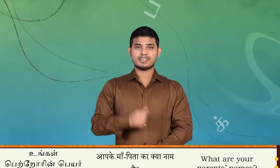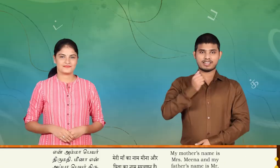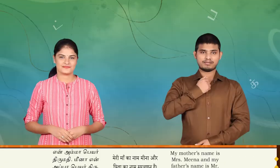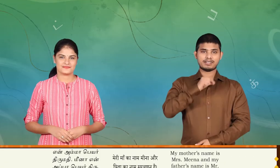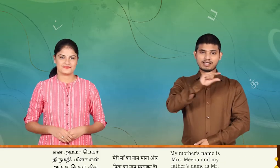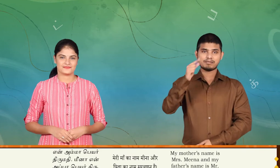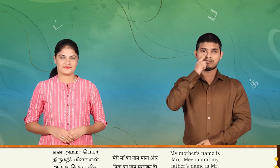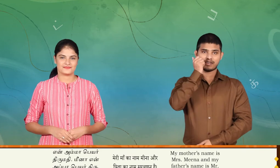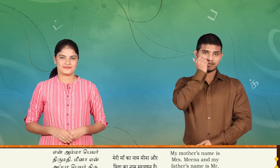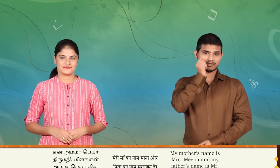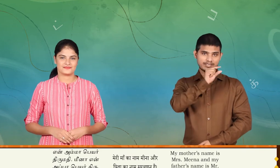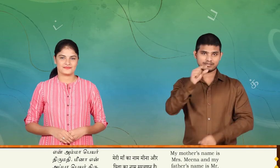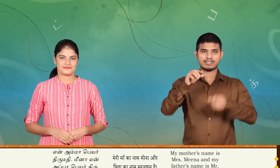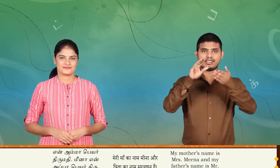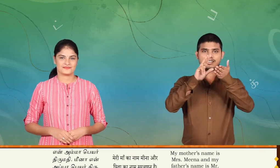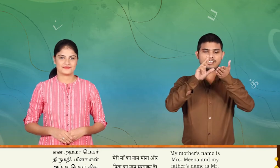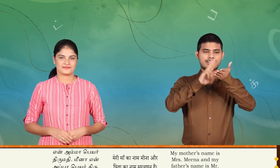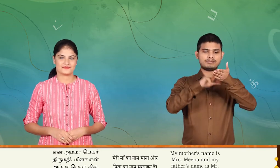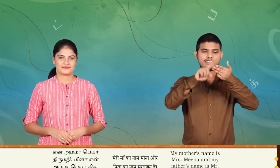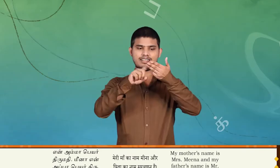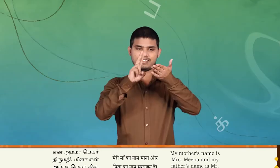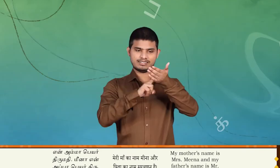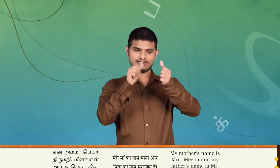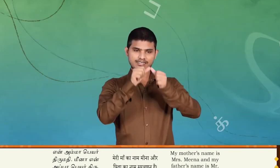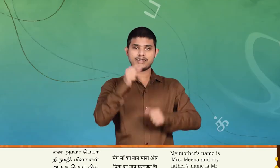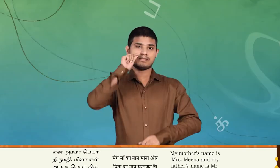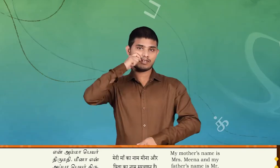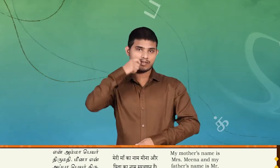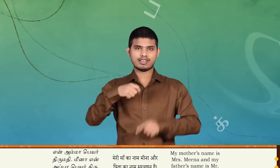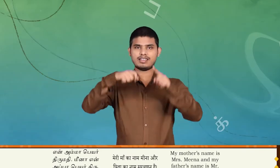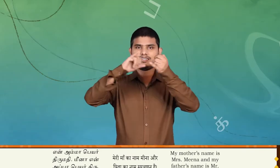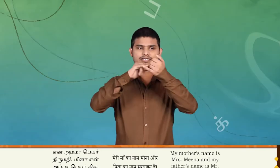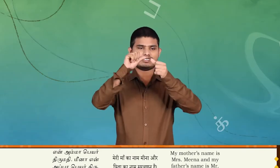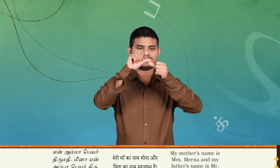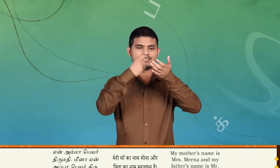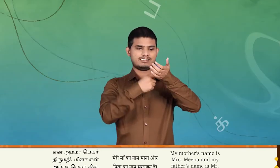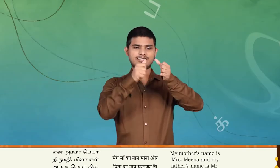என் அம்மா பெயர் திருமதிலக்ஷ்மி என் அப்பா ப benz ancestor திருகிலங்குவன்